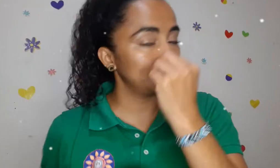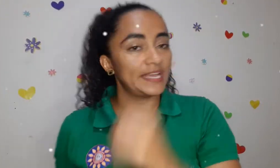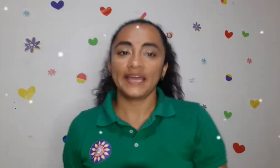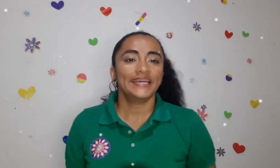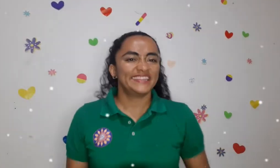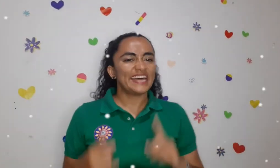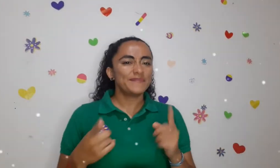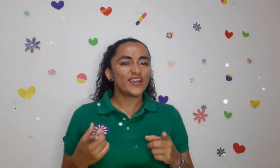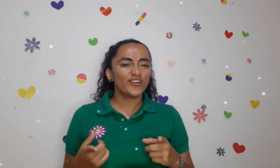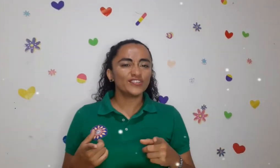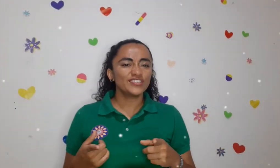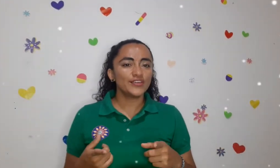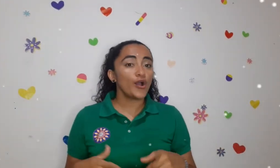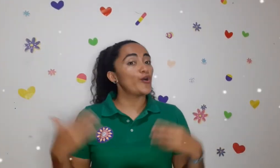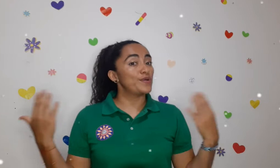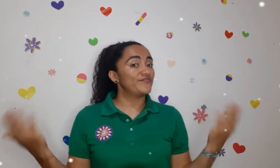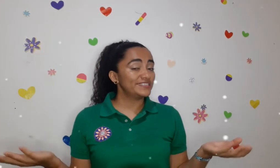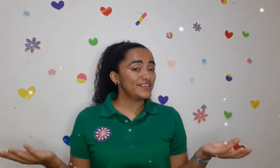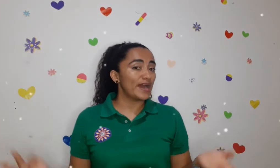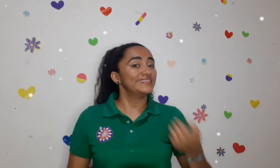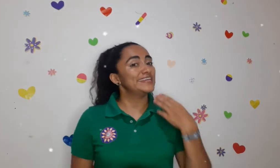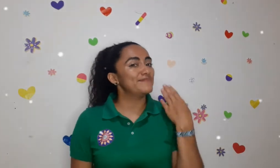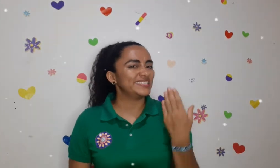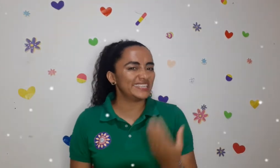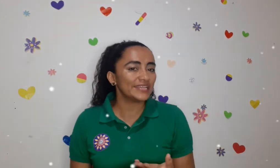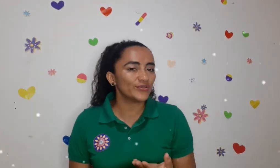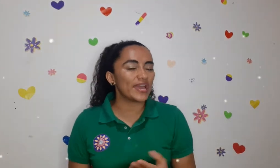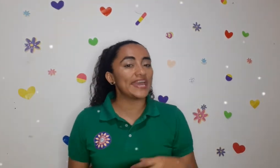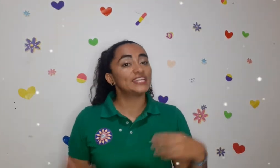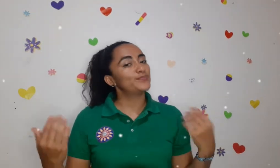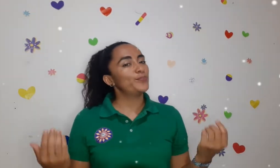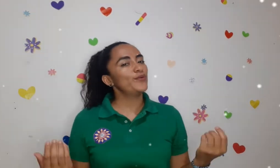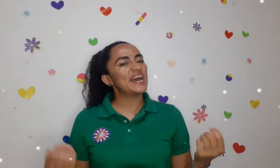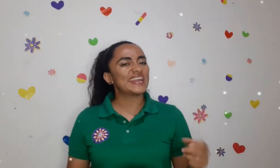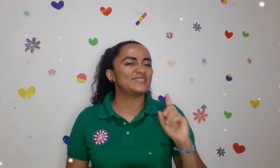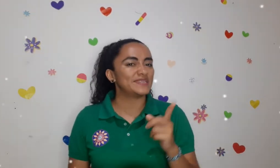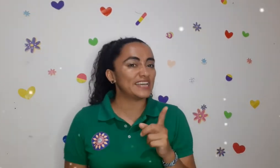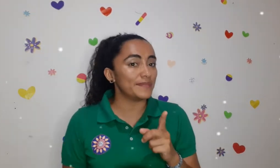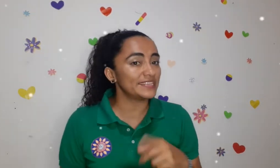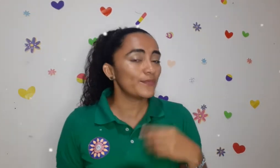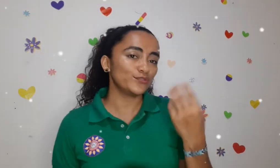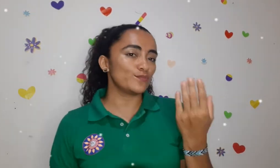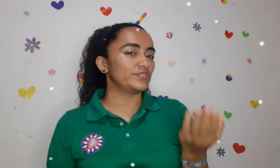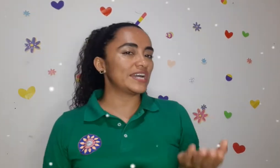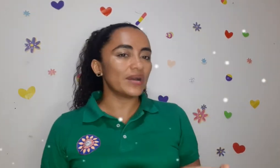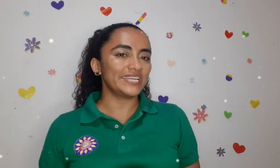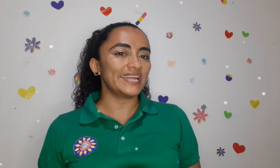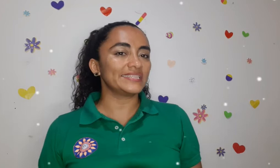También conocido como el Festival del Vallenato, es popular especialmente por su música vallenata,